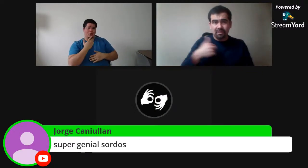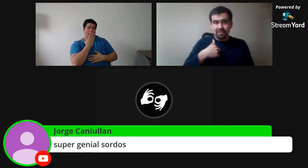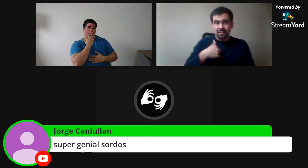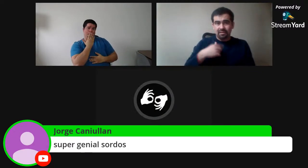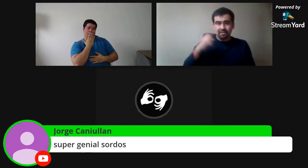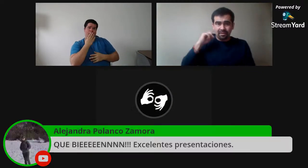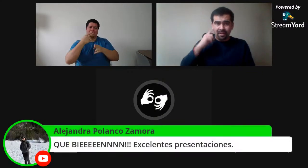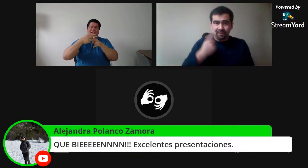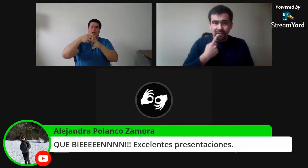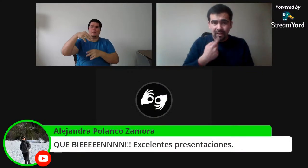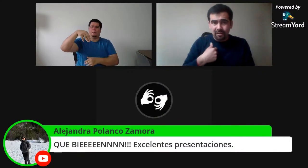alrededor del mundo, incluso.